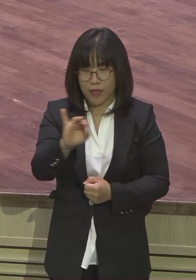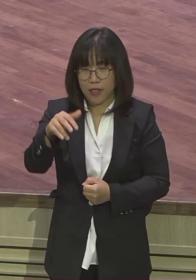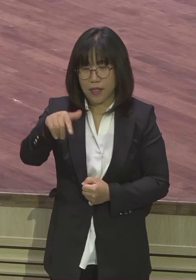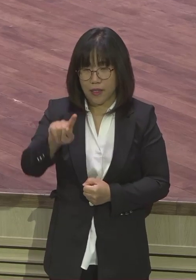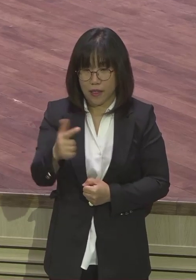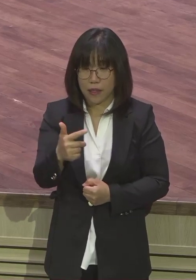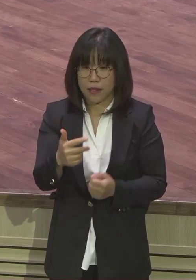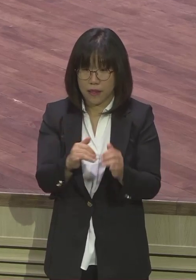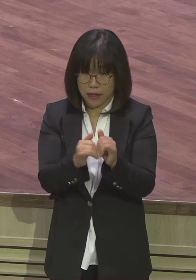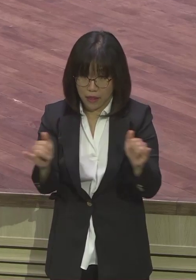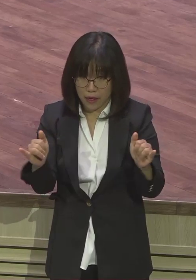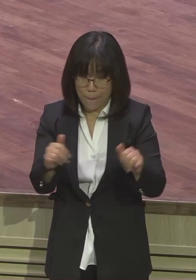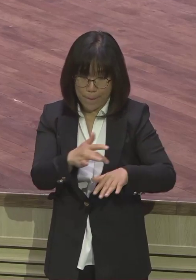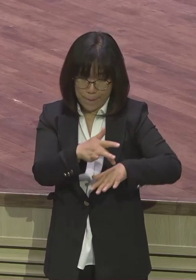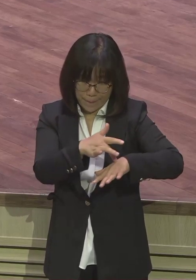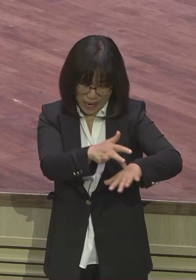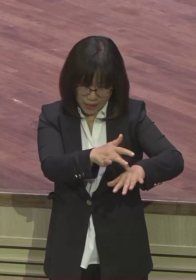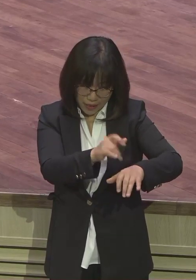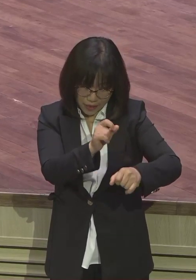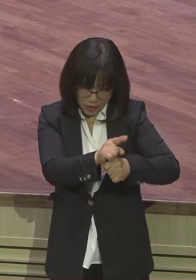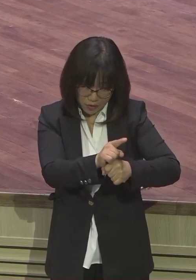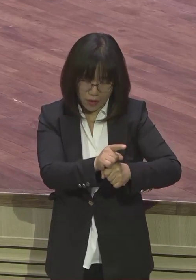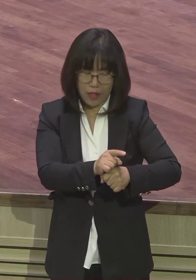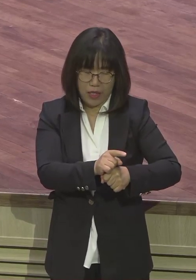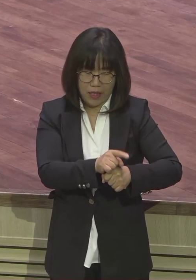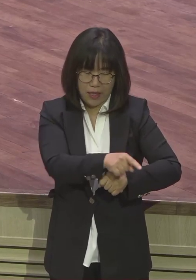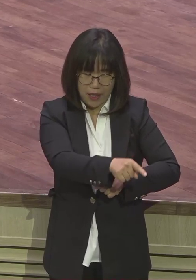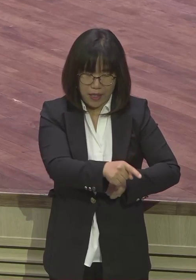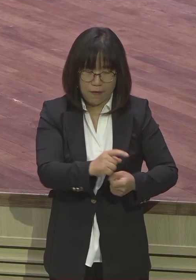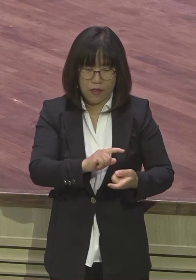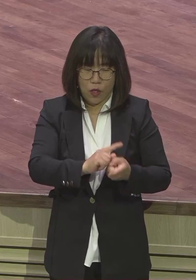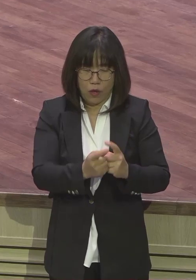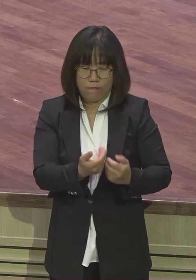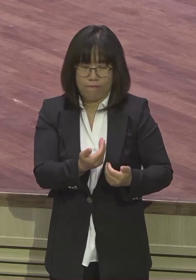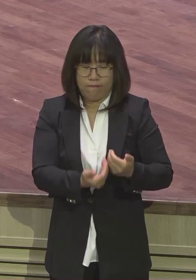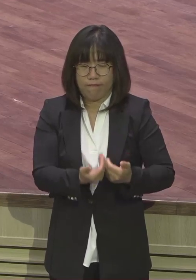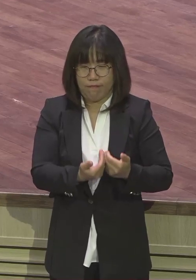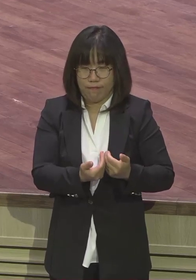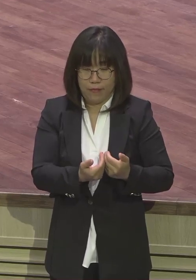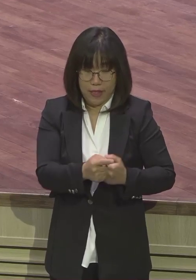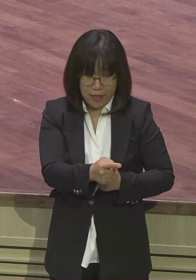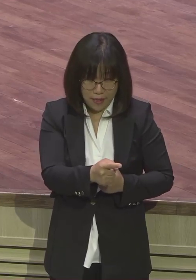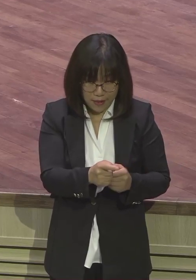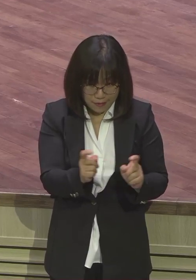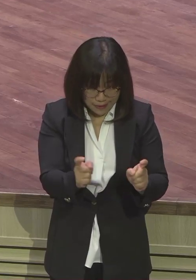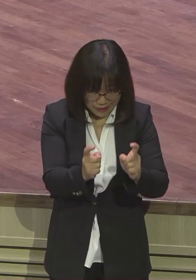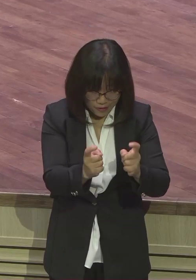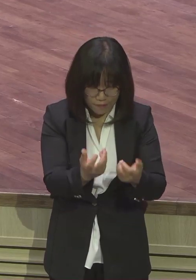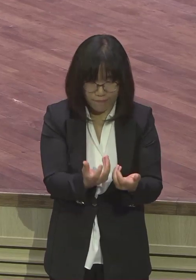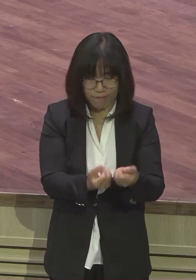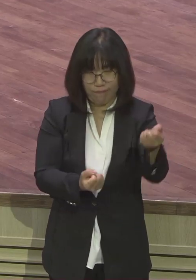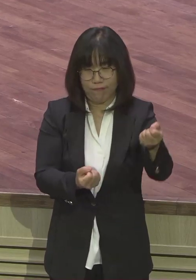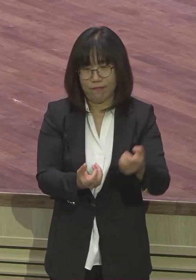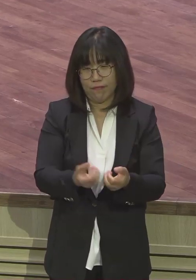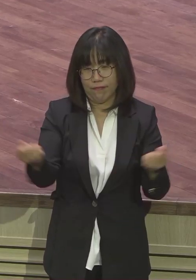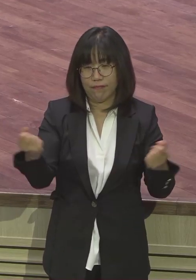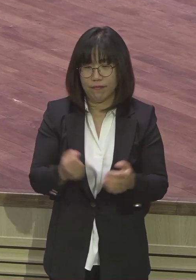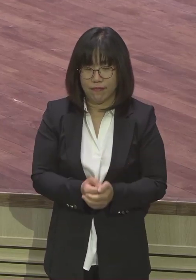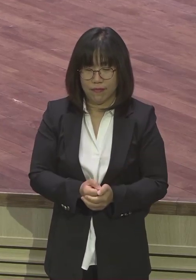마귀가 하는 짓이 그걸 승인받는 사람이 많아요. 순호를 갈라서게 하는 전문가가 마귀가 하는 거예요.